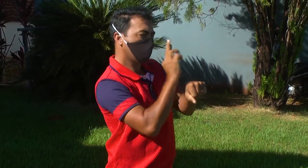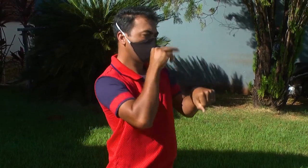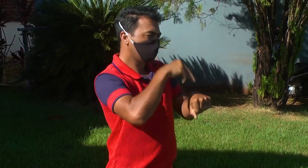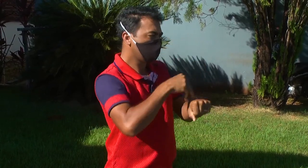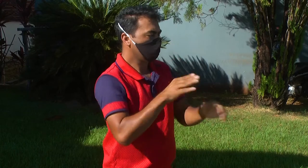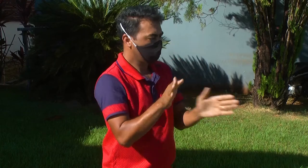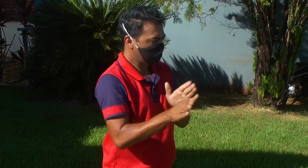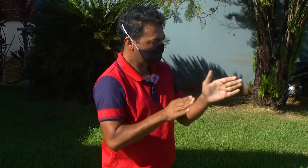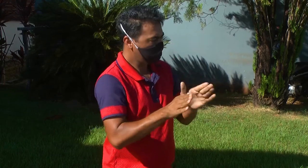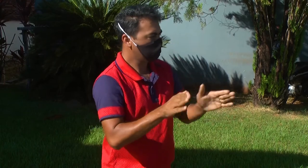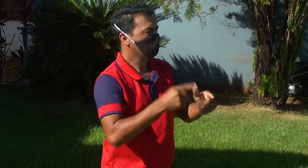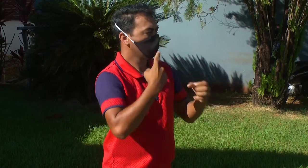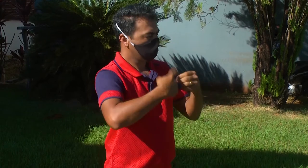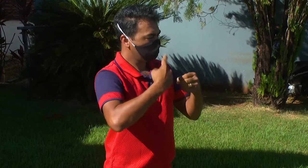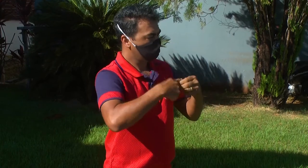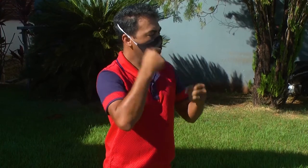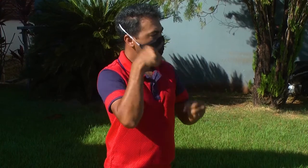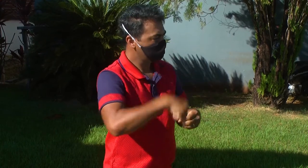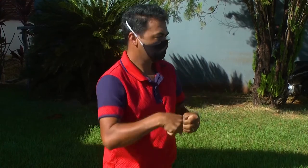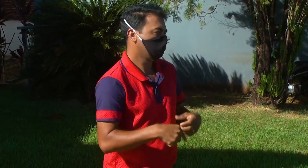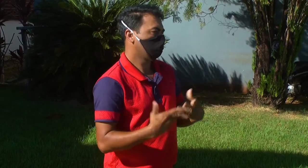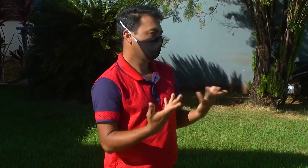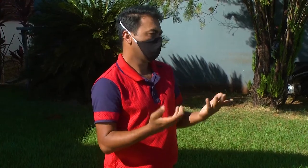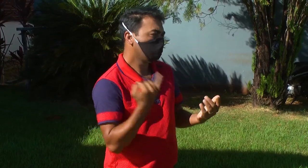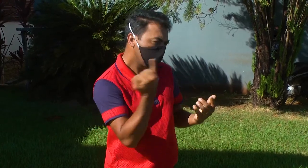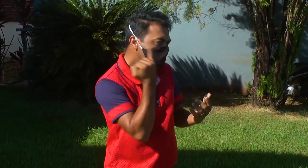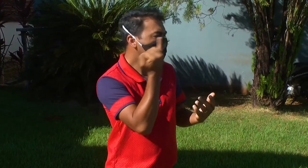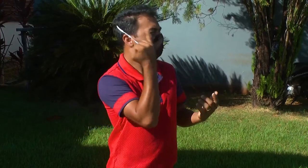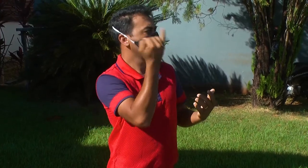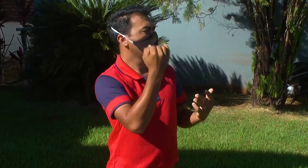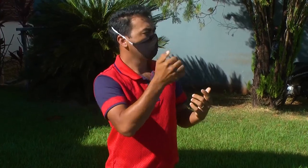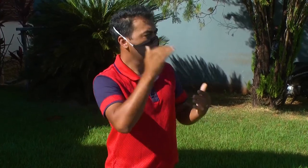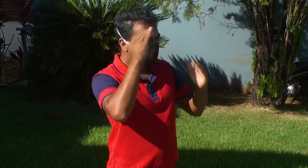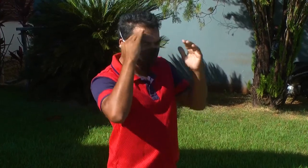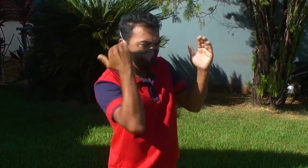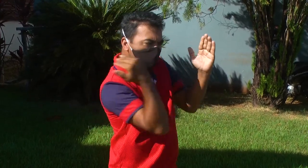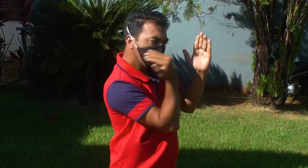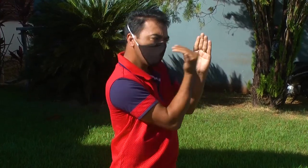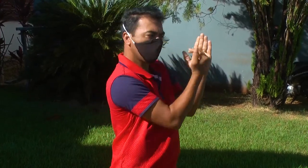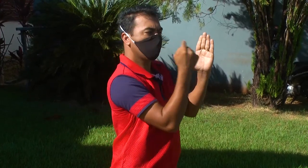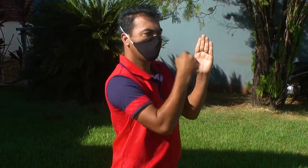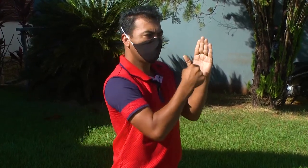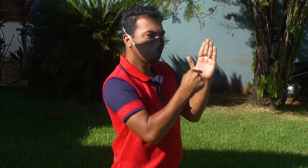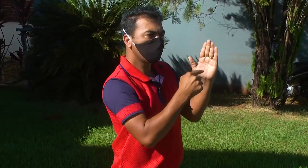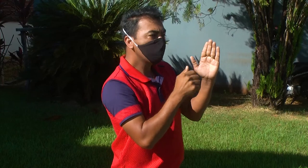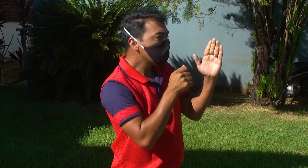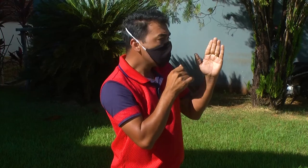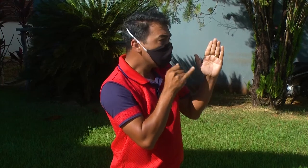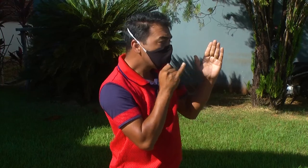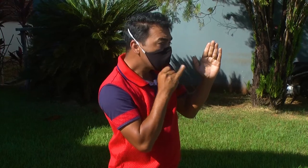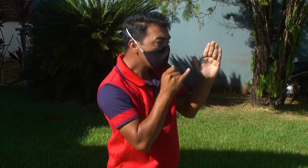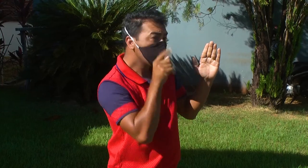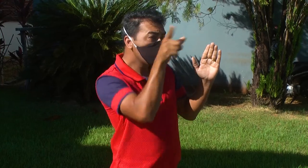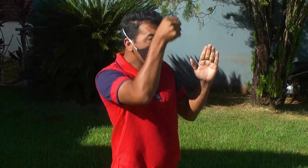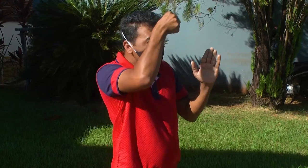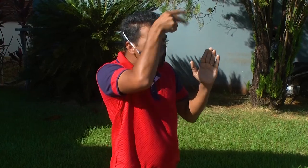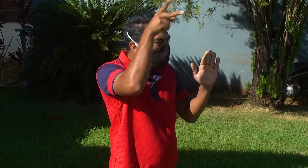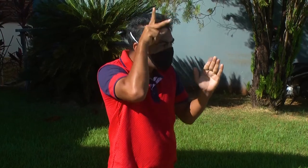leis, né, e Rolim de Moura precisa ter essa cidade, é importante que essa cidade tenha acessibilidade e que as leis sejam respeitadas,